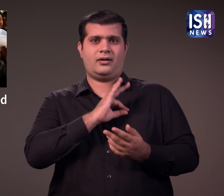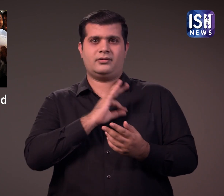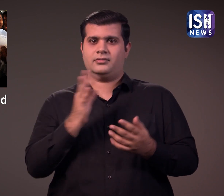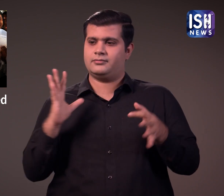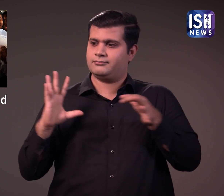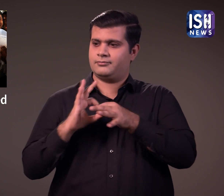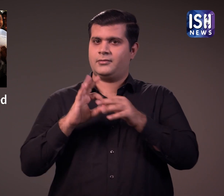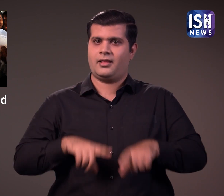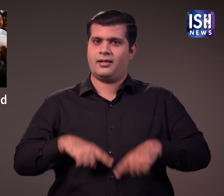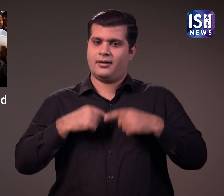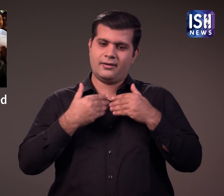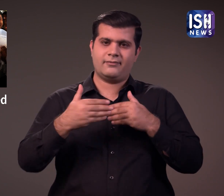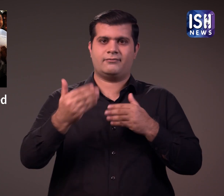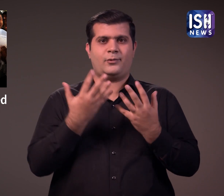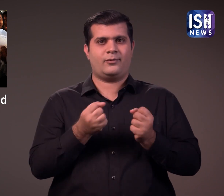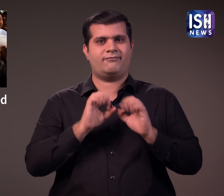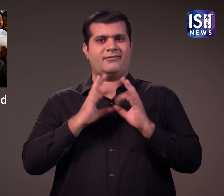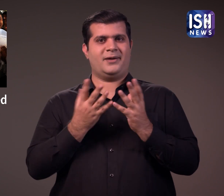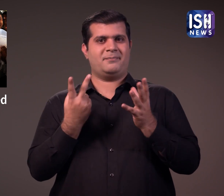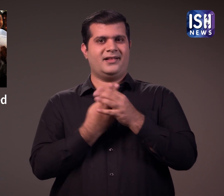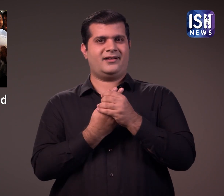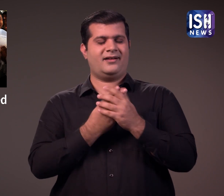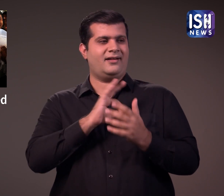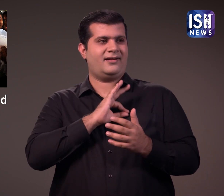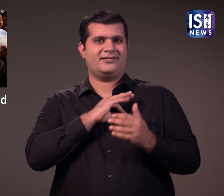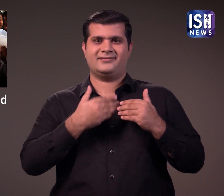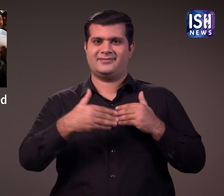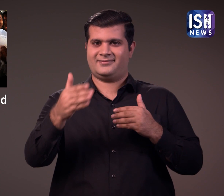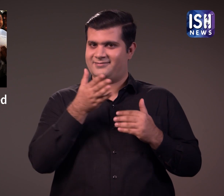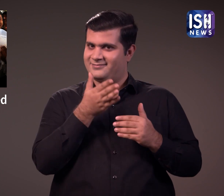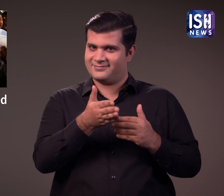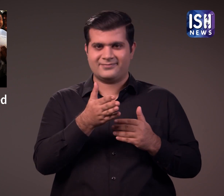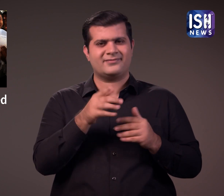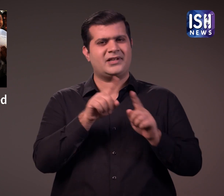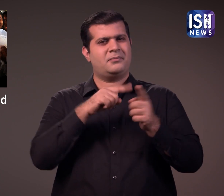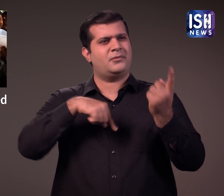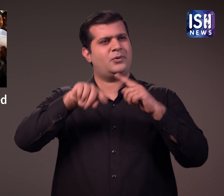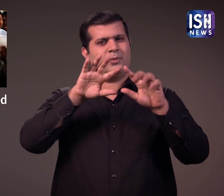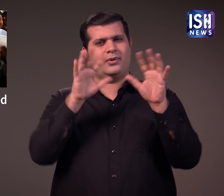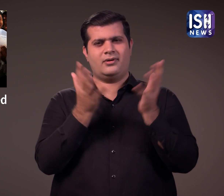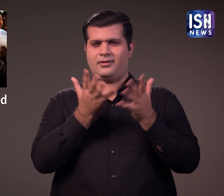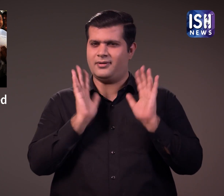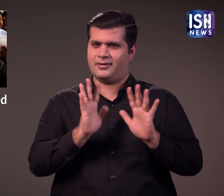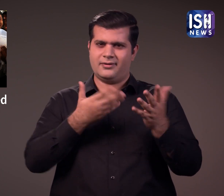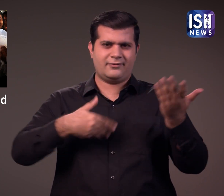कोई है जिसके साथ आप एक परिवार शुरू करना चाहते हैं पूरी दुनिया में ऐसा ही होता है